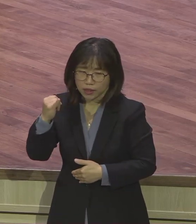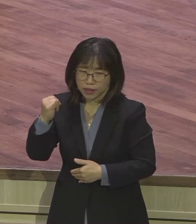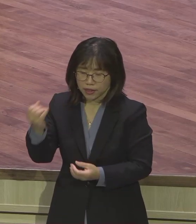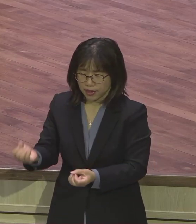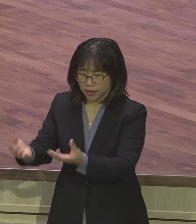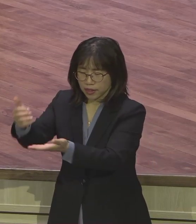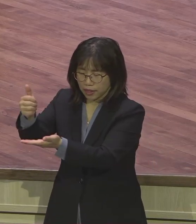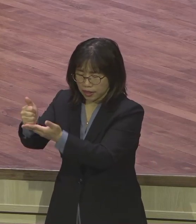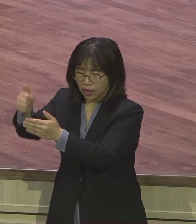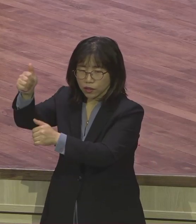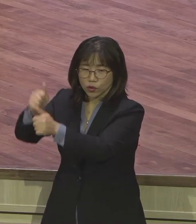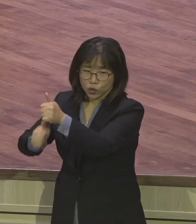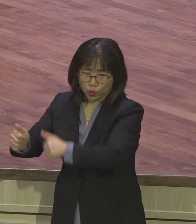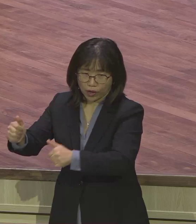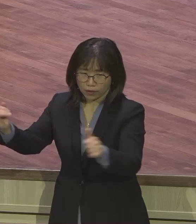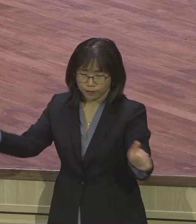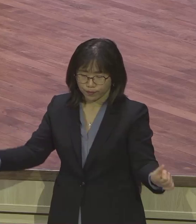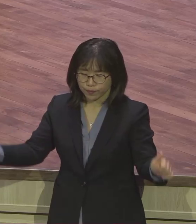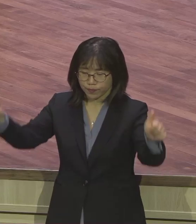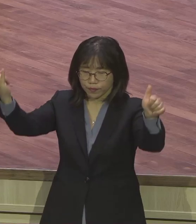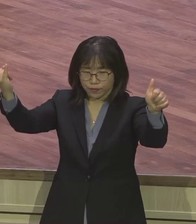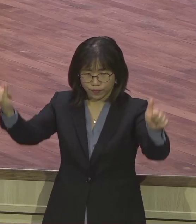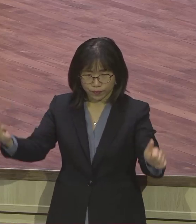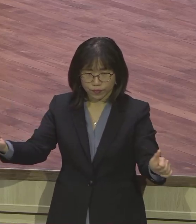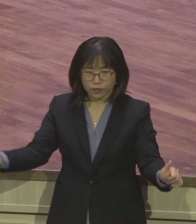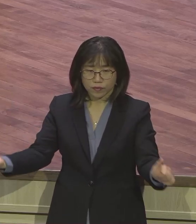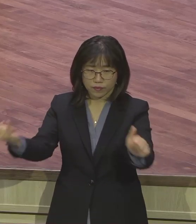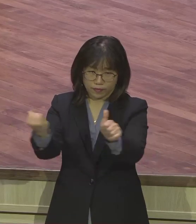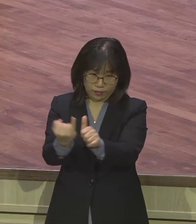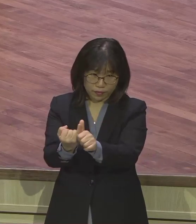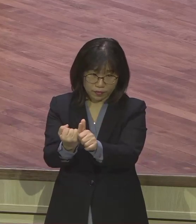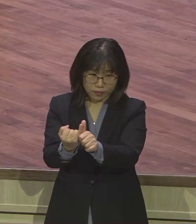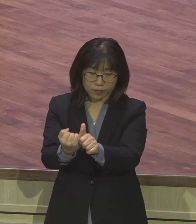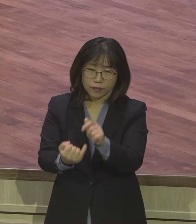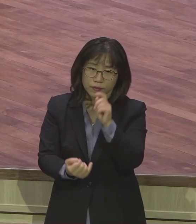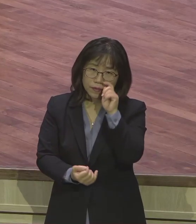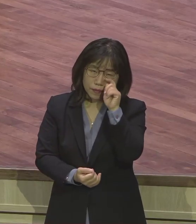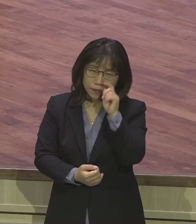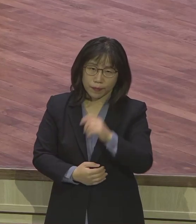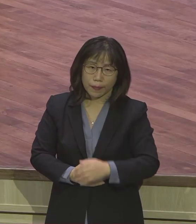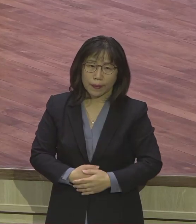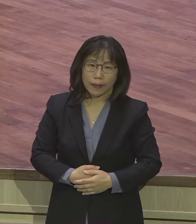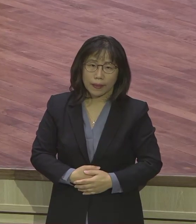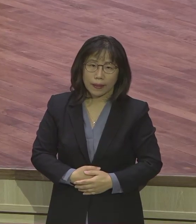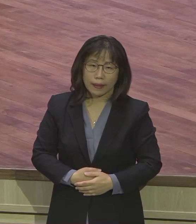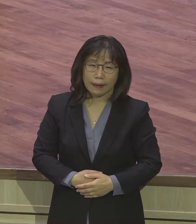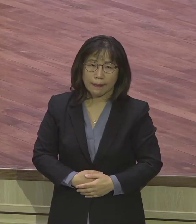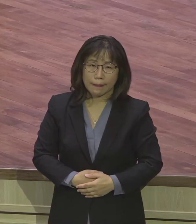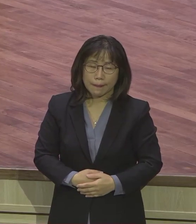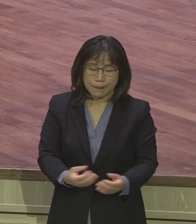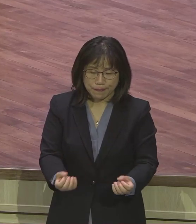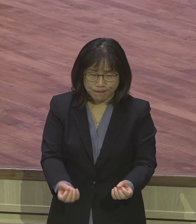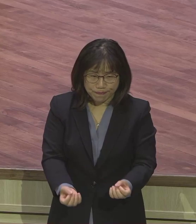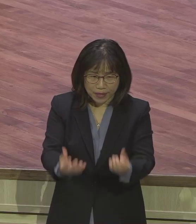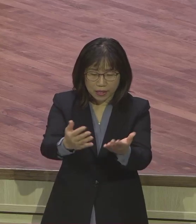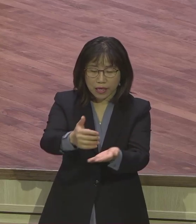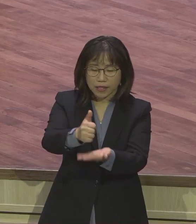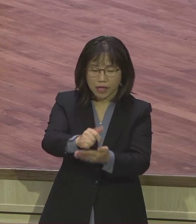제사장 집화가 레위 집화란 말이에요. 그리고 이 제사 이 의식 중에서 가장 중요한 것이 뭐냐. 제사장이 하는 것이 양의 피